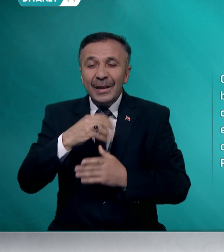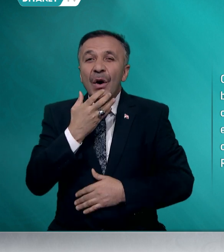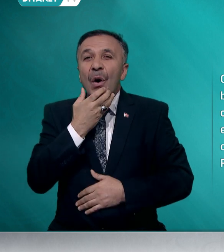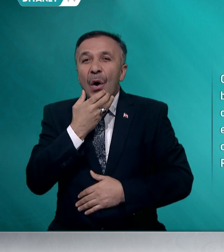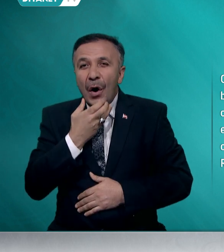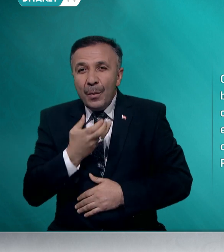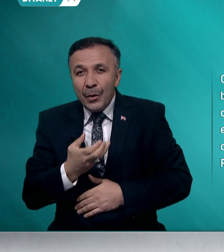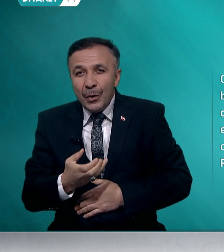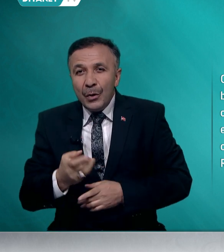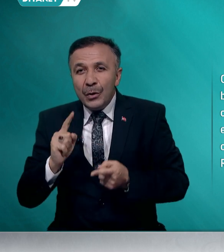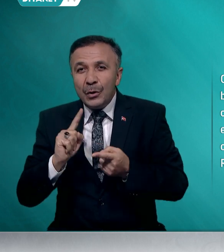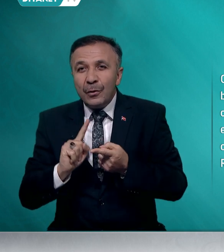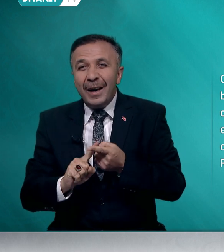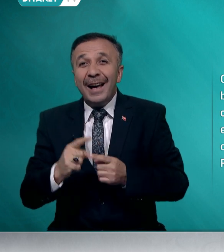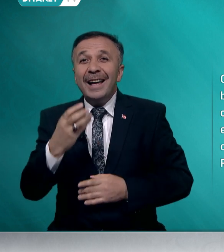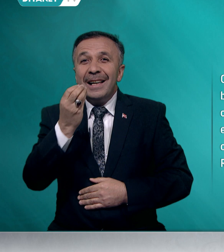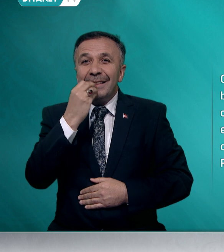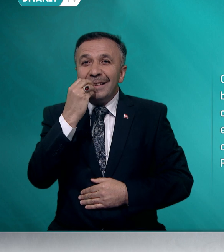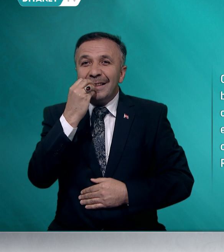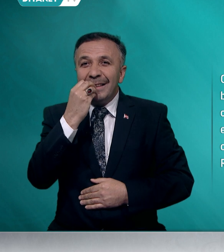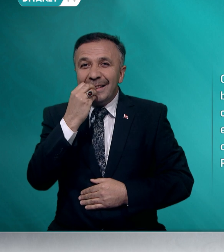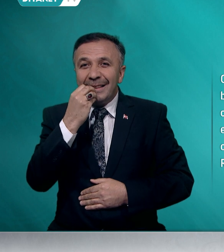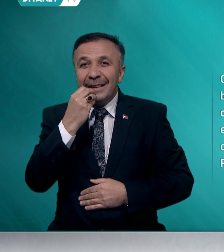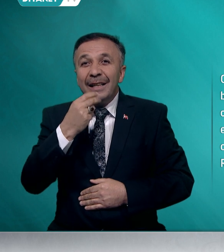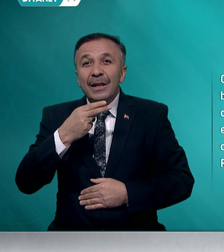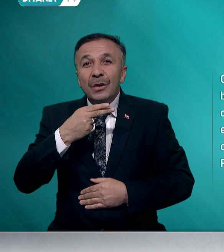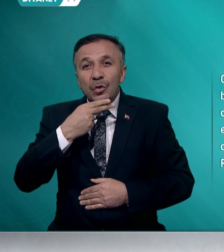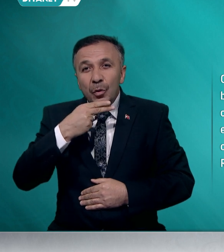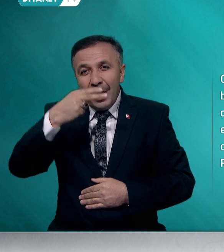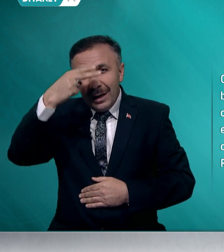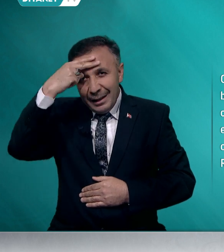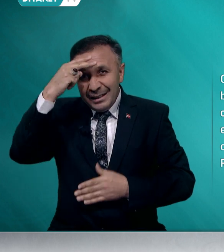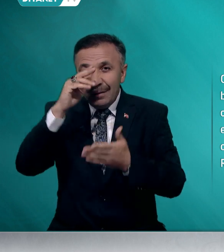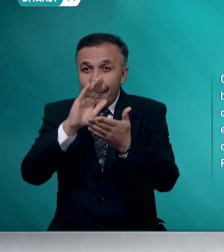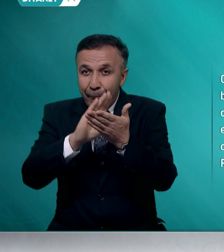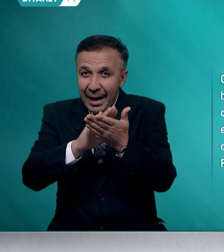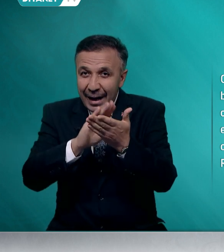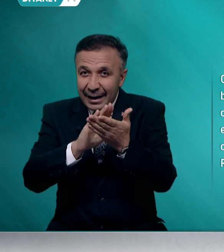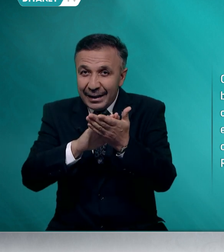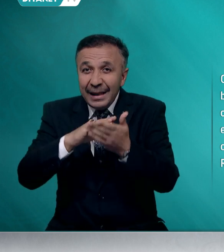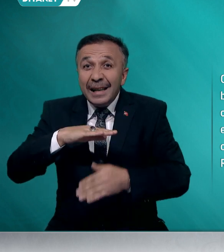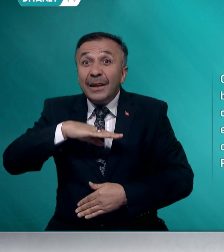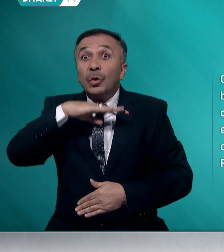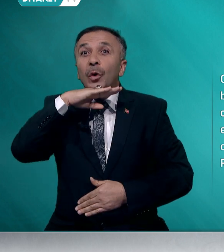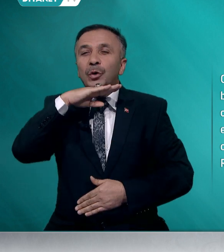ömrünüz ve rızkınız Cuma'nın bereketiyle dolsun.